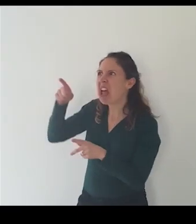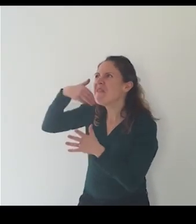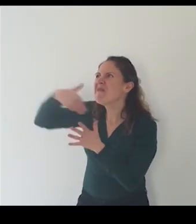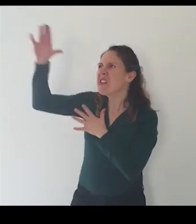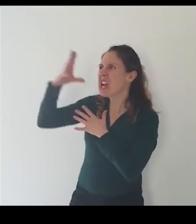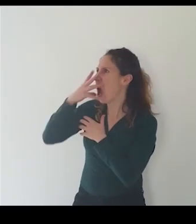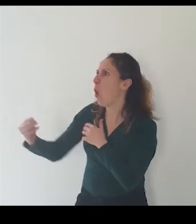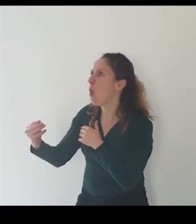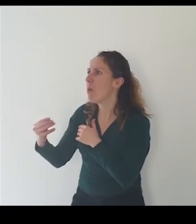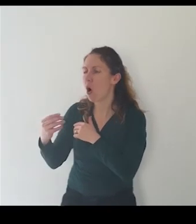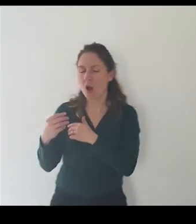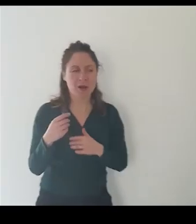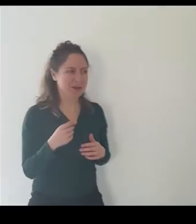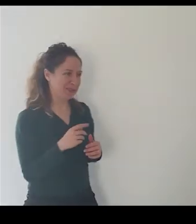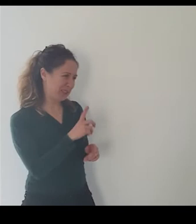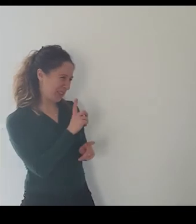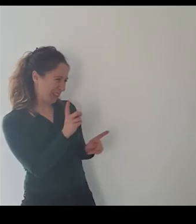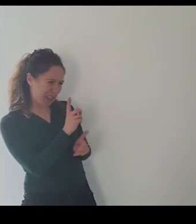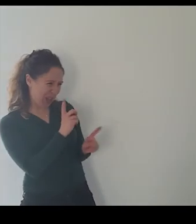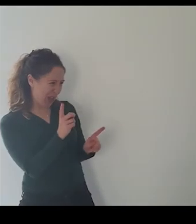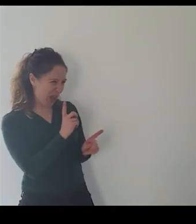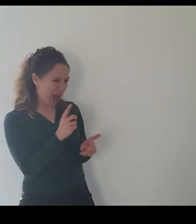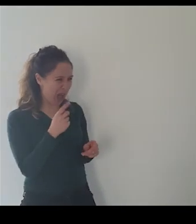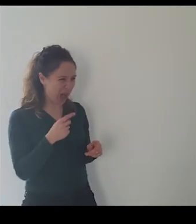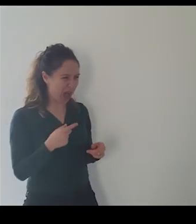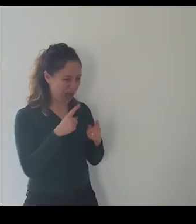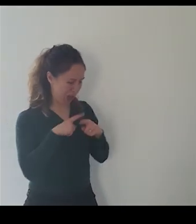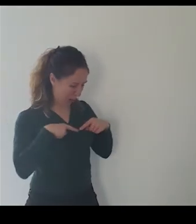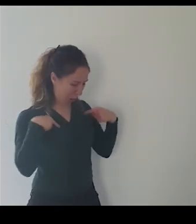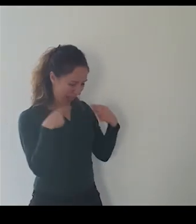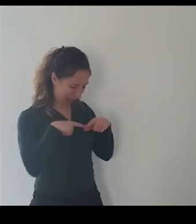sono la mamma cappuccetto mia